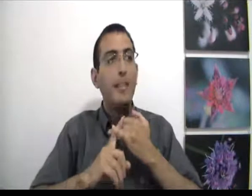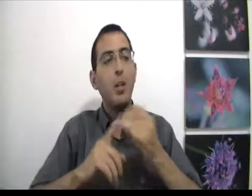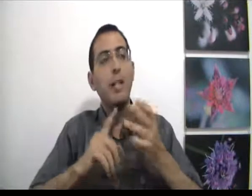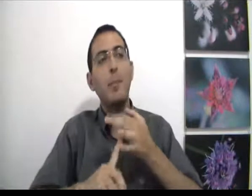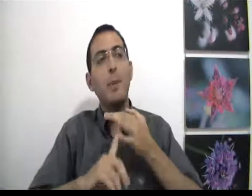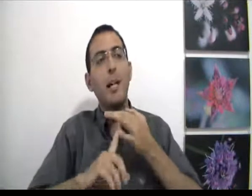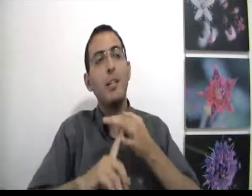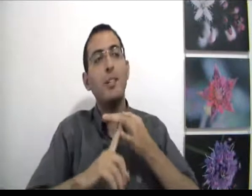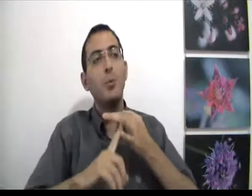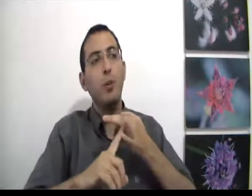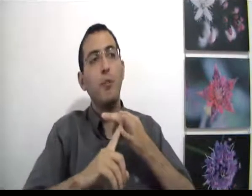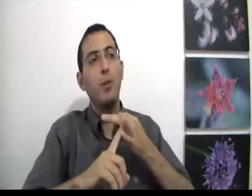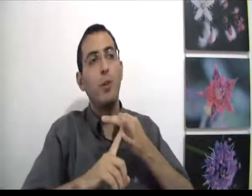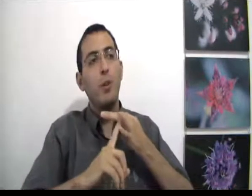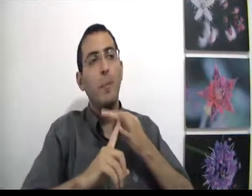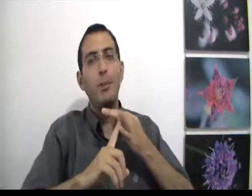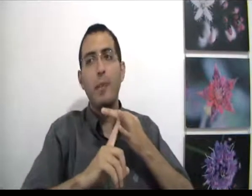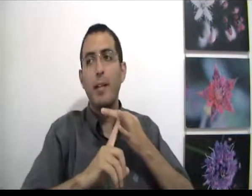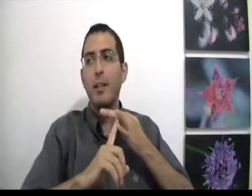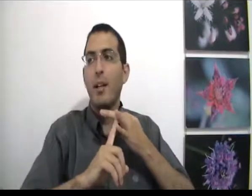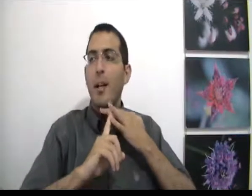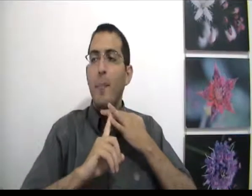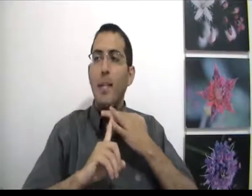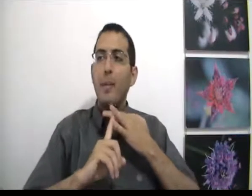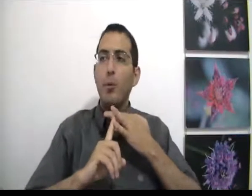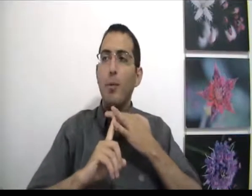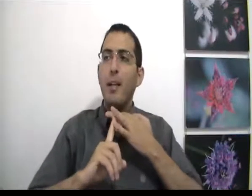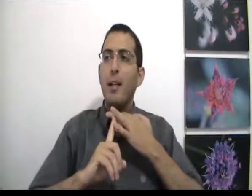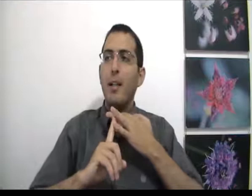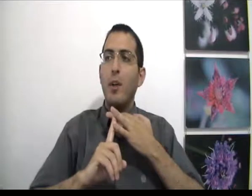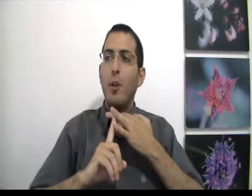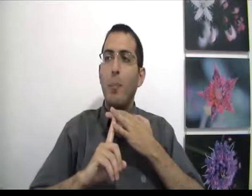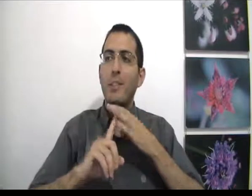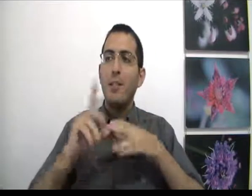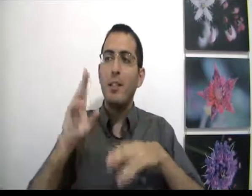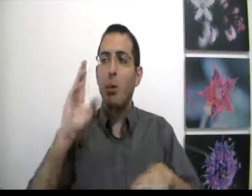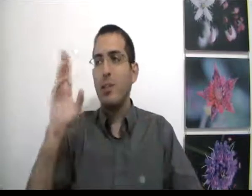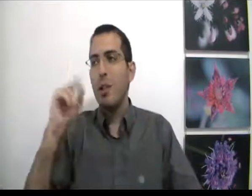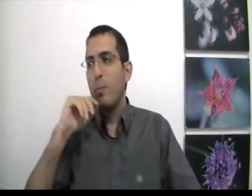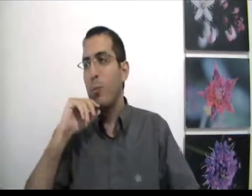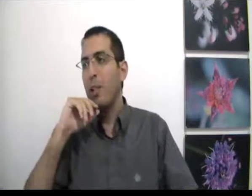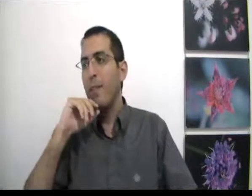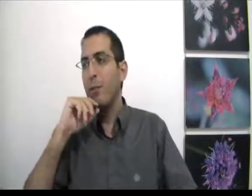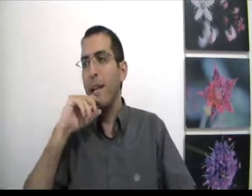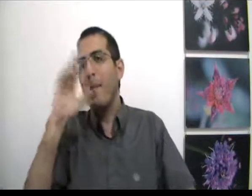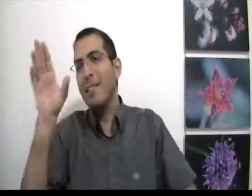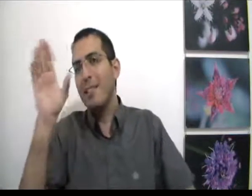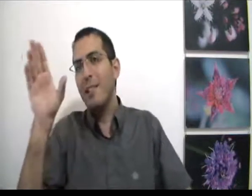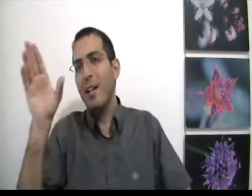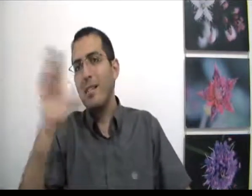אתה לא יודע אם אתה ביכל לצ'ק איזה הוא טוב או לא. מה זאת אומרת? בן אדם לדוגמה מציב לעצמו או רוצה להיות מאושר ואז הוא אומר אם אני אעשה את הדבר הזה